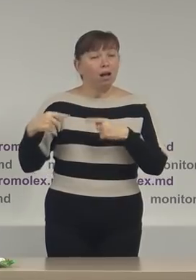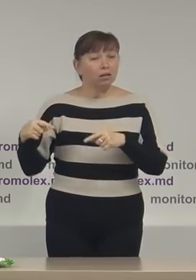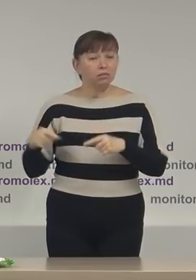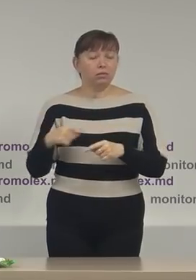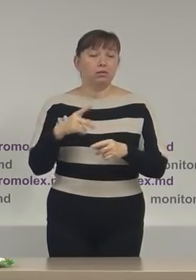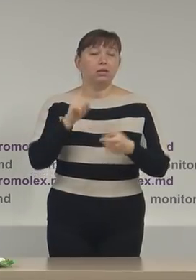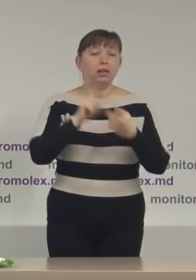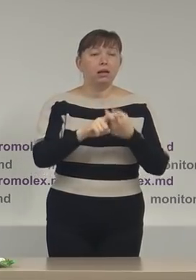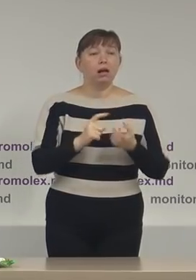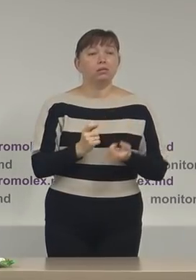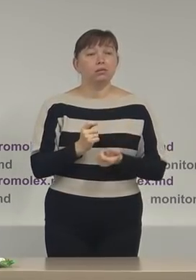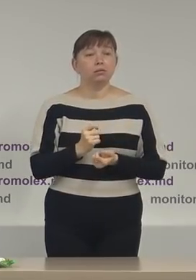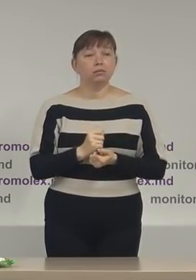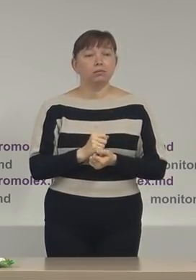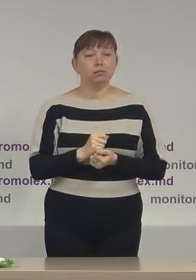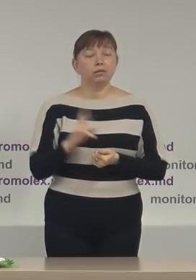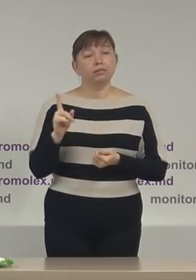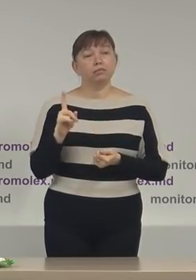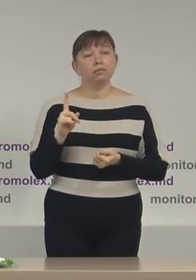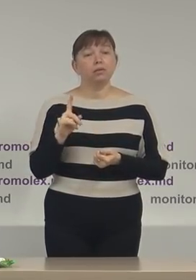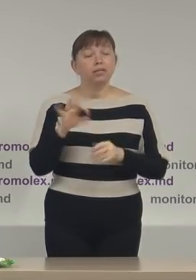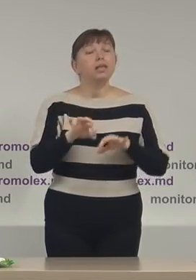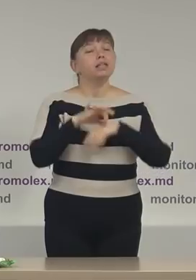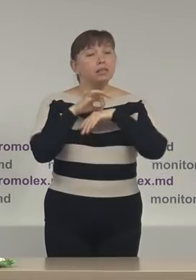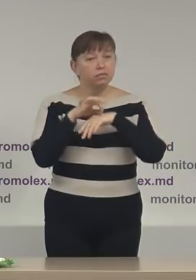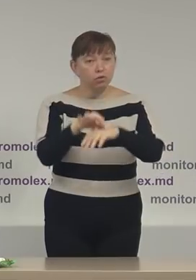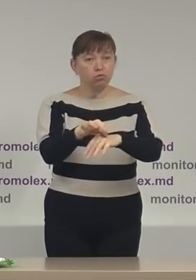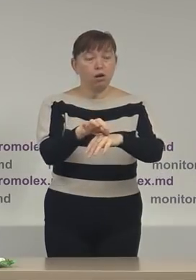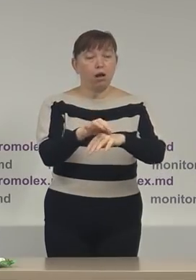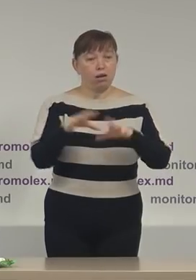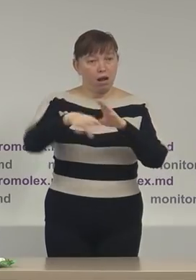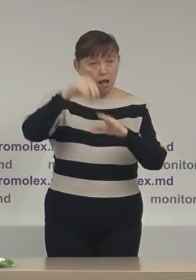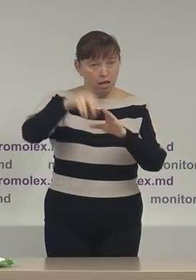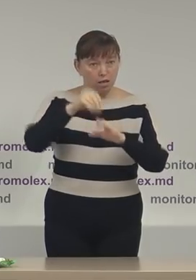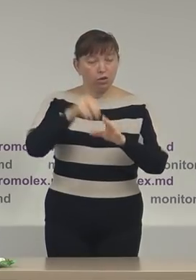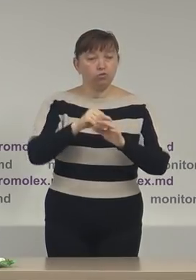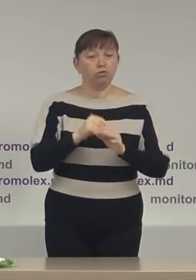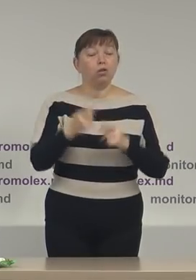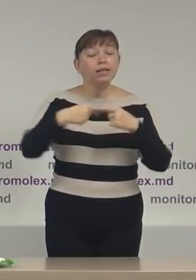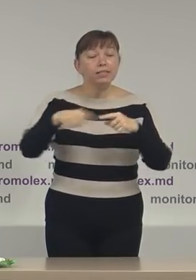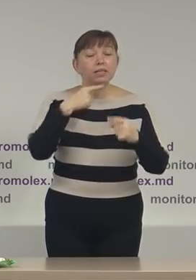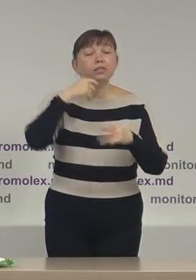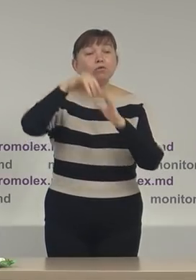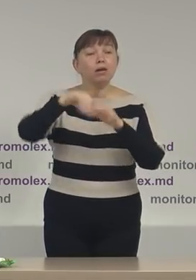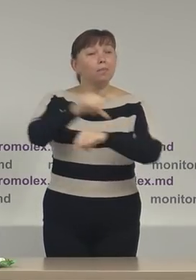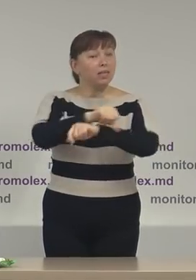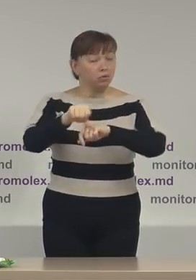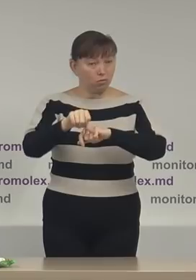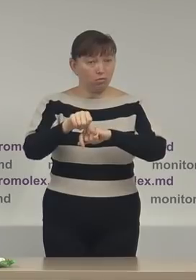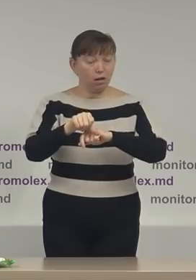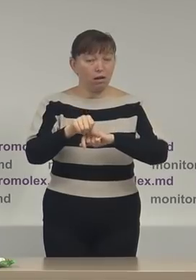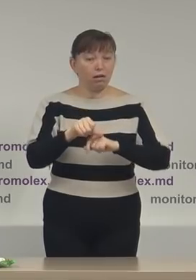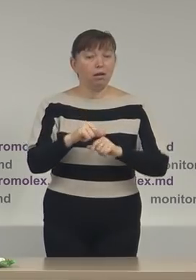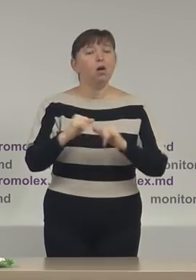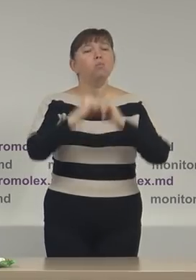aspecte ce țin de desfășurarea alegerilor în secție de votare peste hotarele țării,